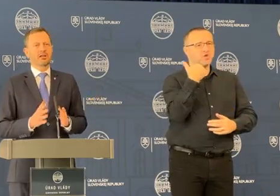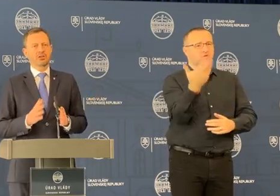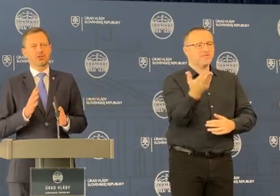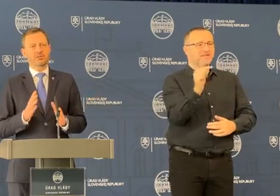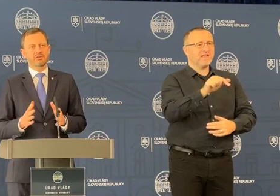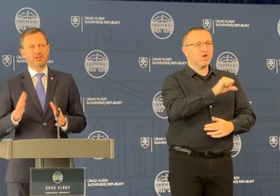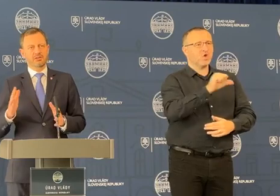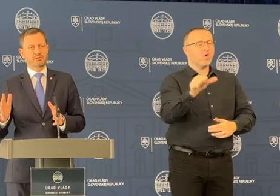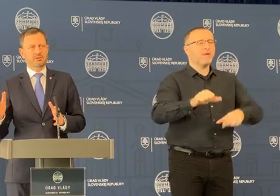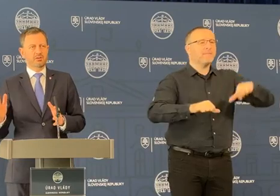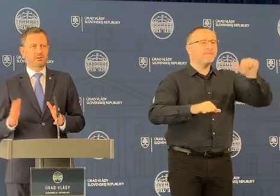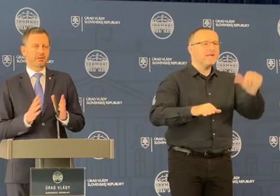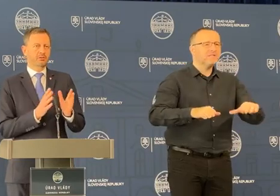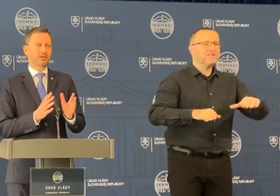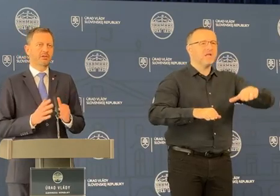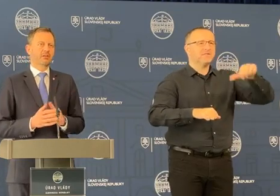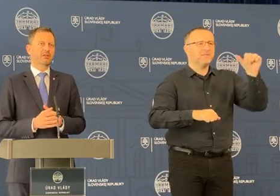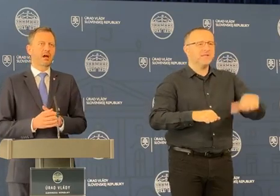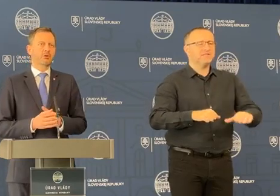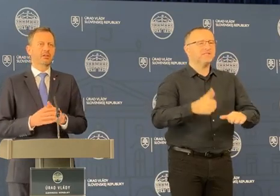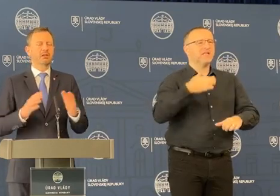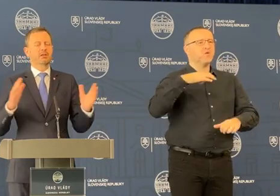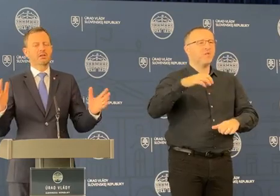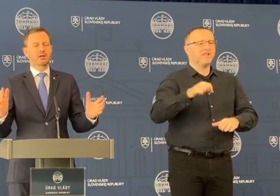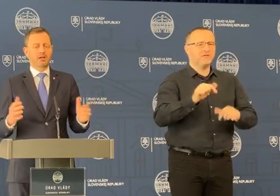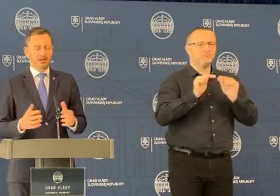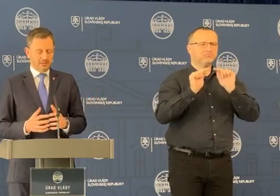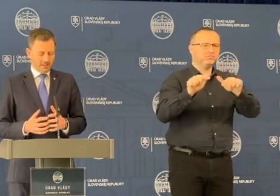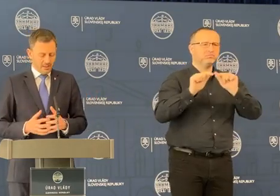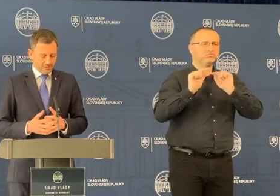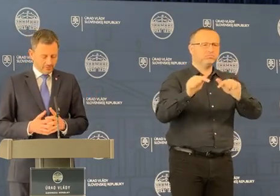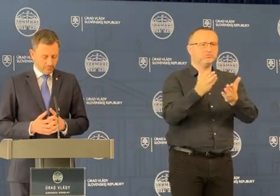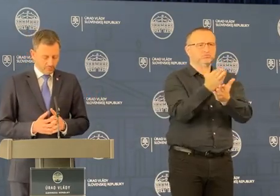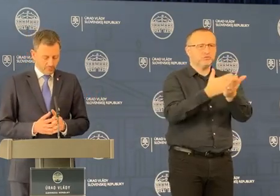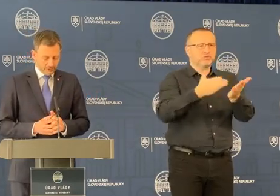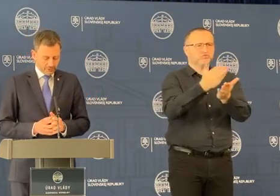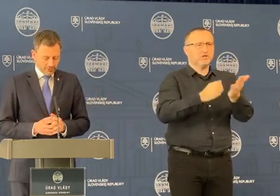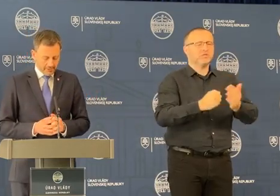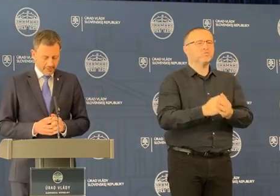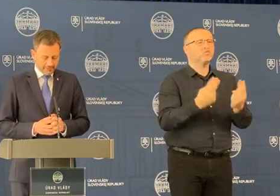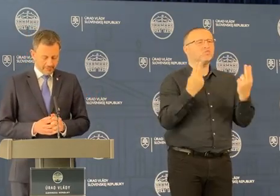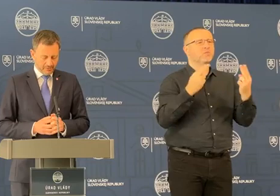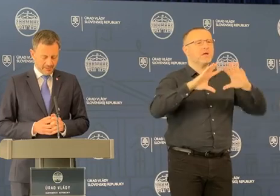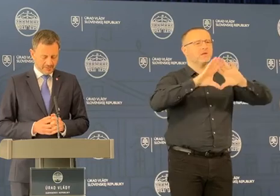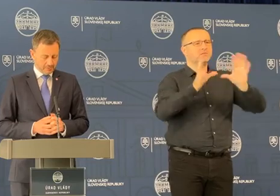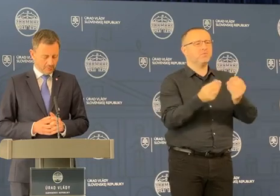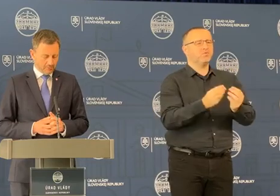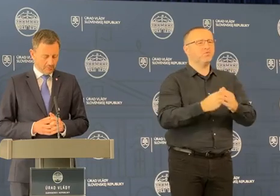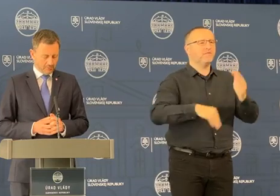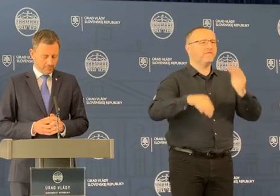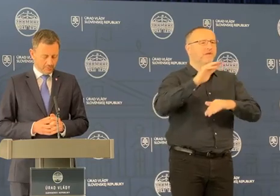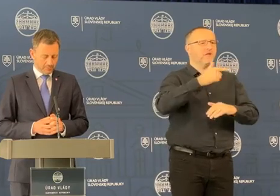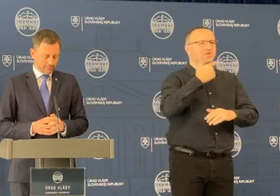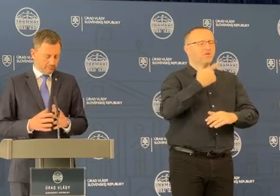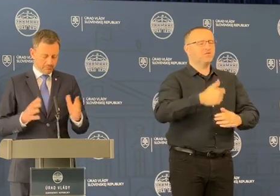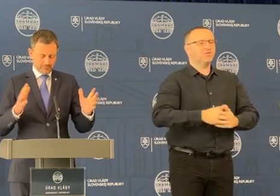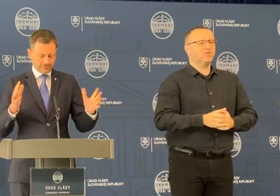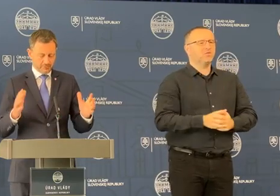roka každý mesiac jednotlivé dávky, a teda sumu vo výške viac ako